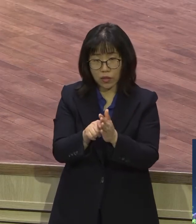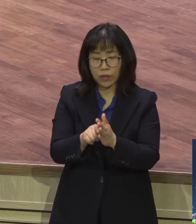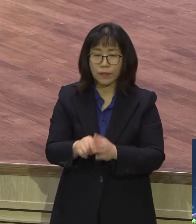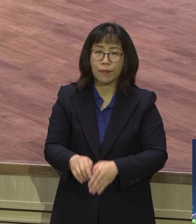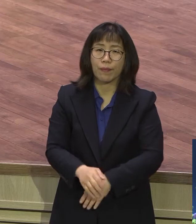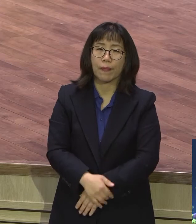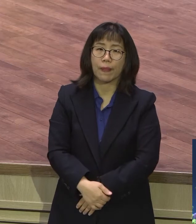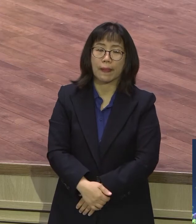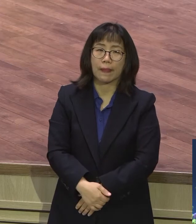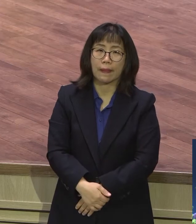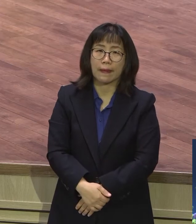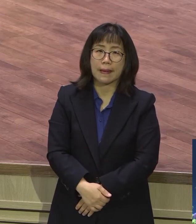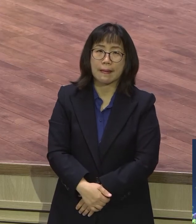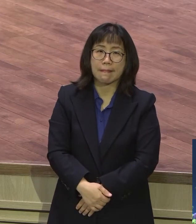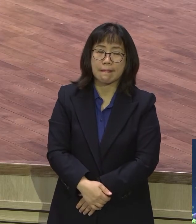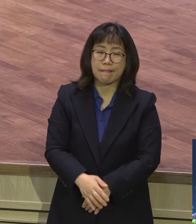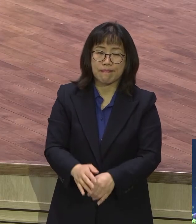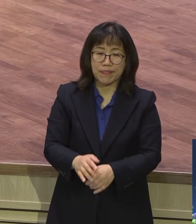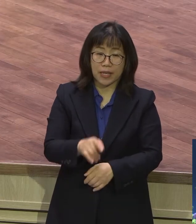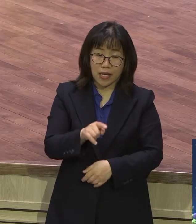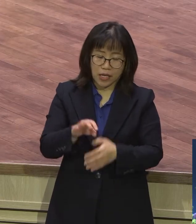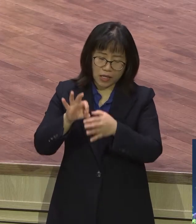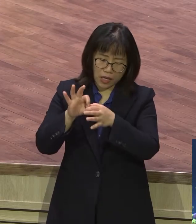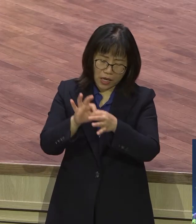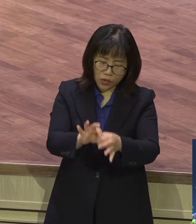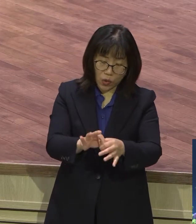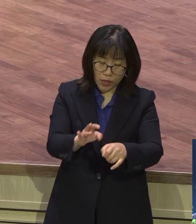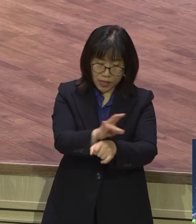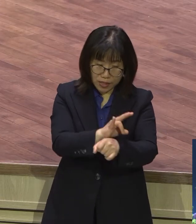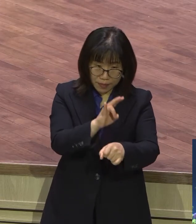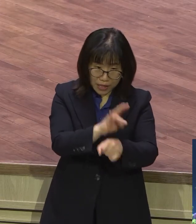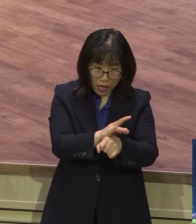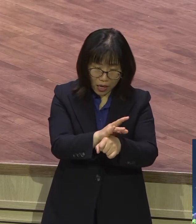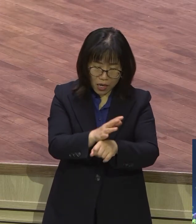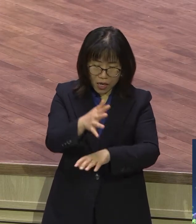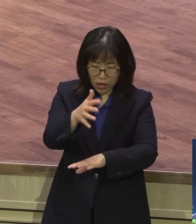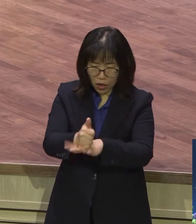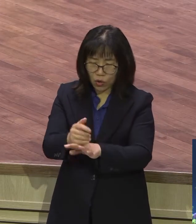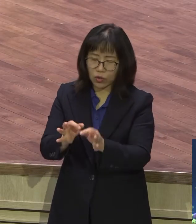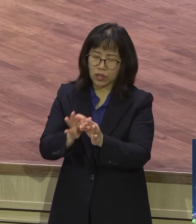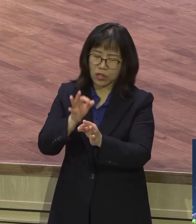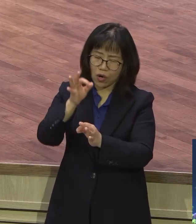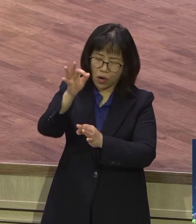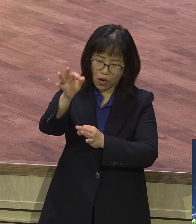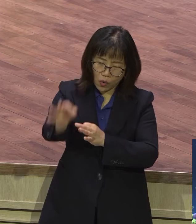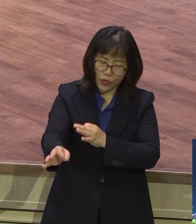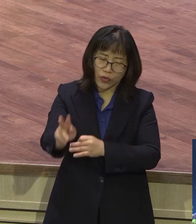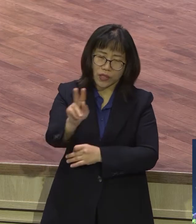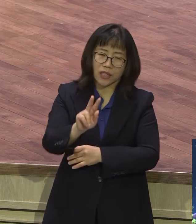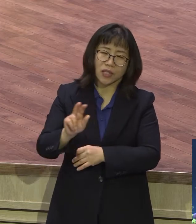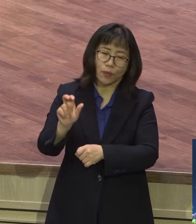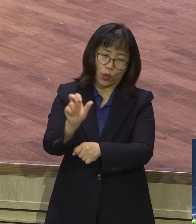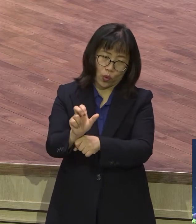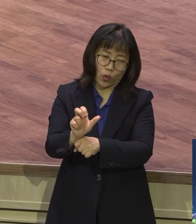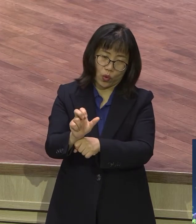이게 24 되는 사람 25 영혼의 응답 속에 들어갑니다 이 축복을 누리였나봐요